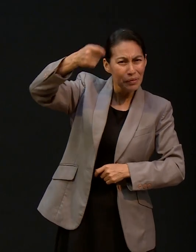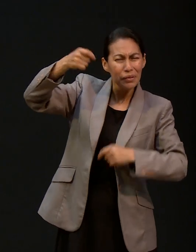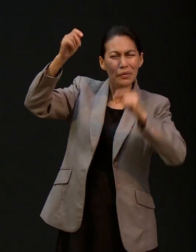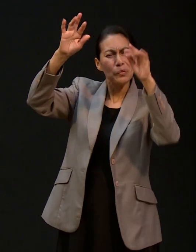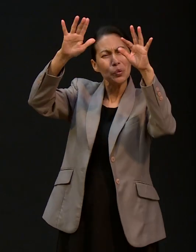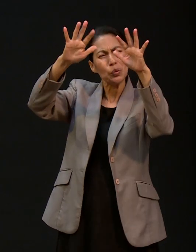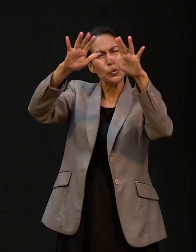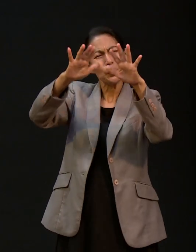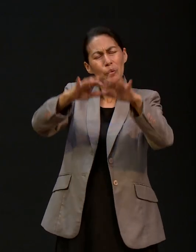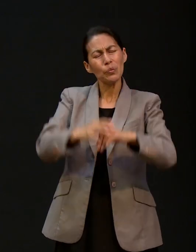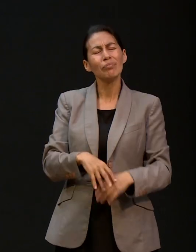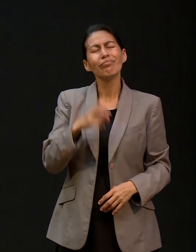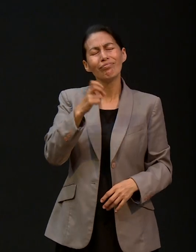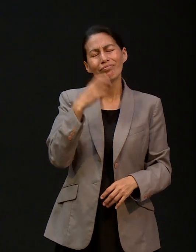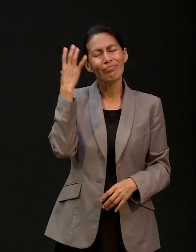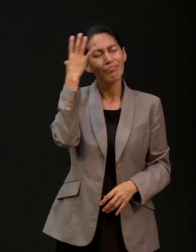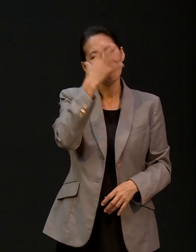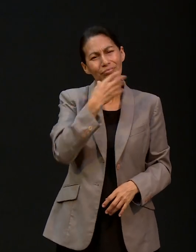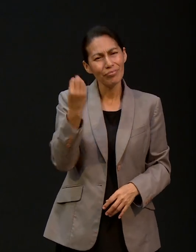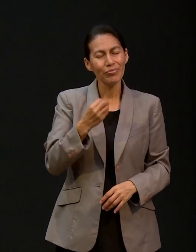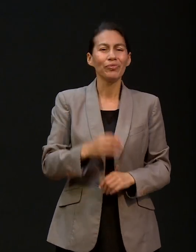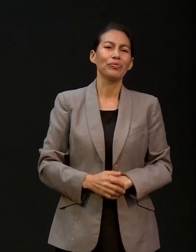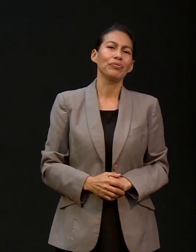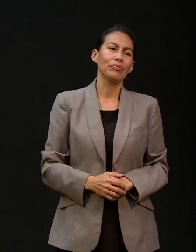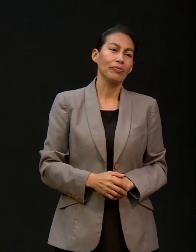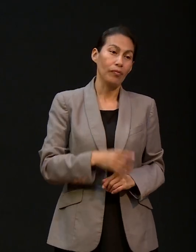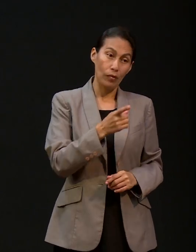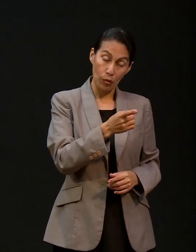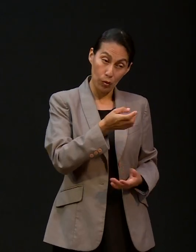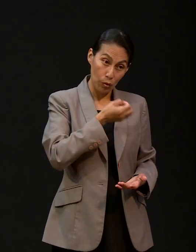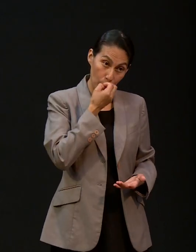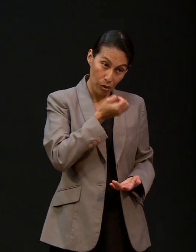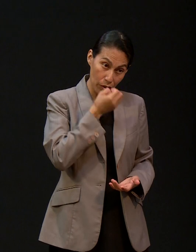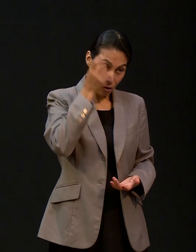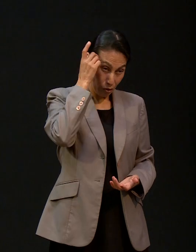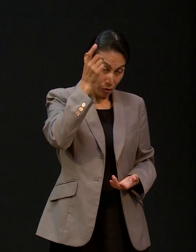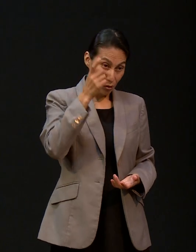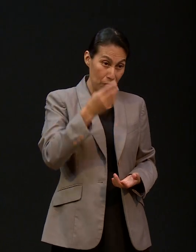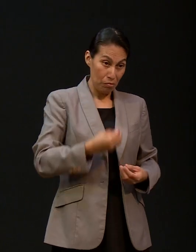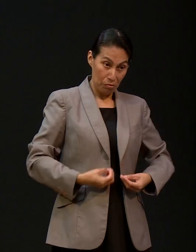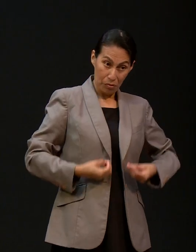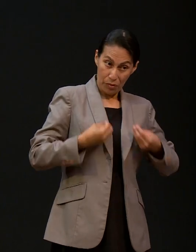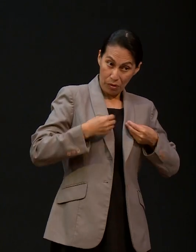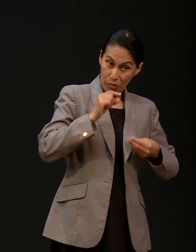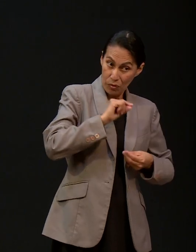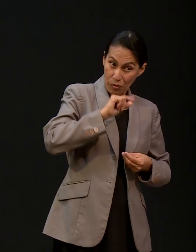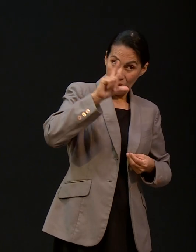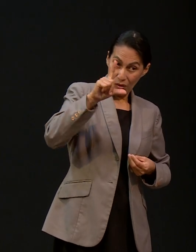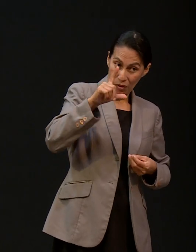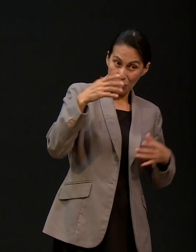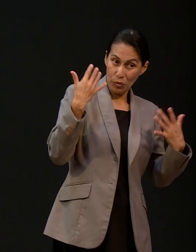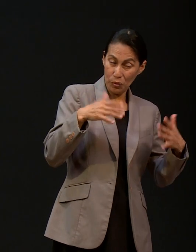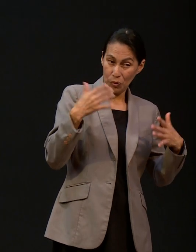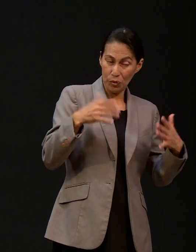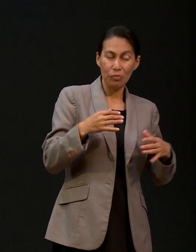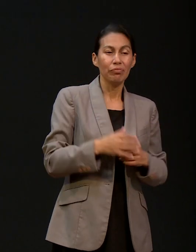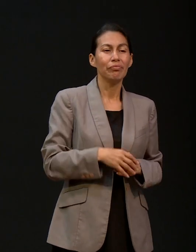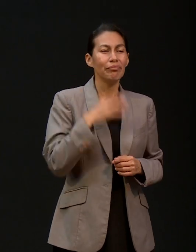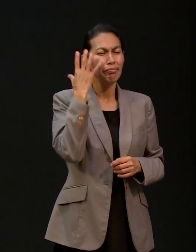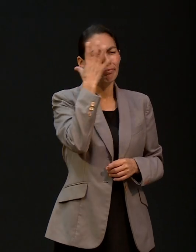tomaste. Porque Dios te ha dado una vida profesional exitosa. Sí. Y fíjate que después de que terminamos